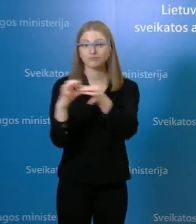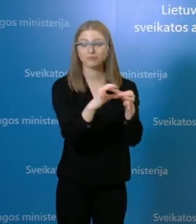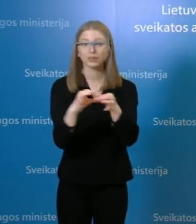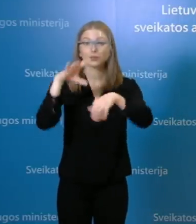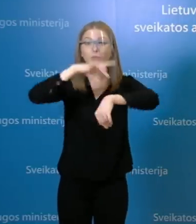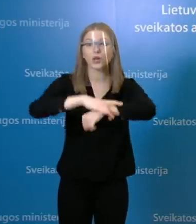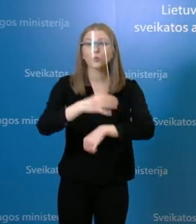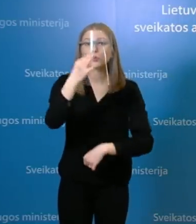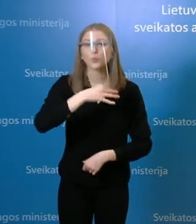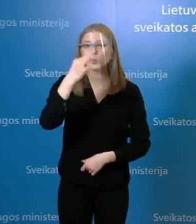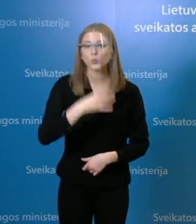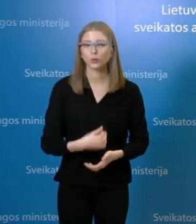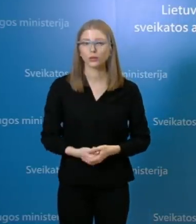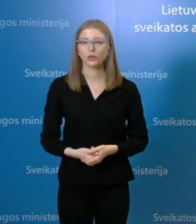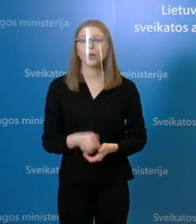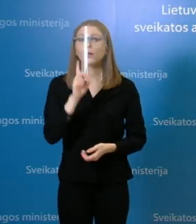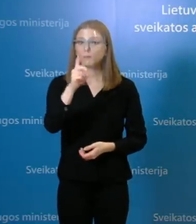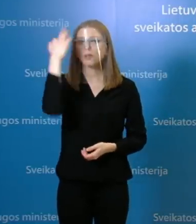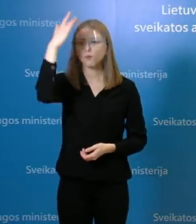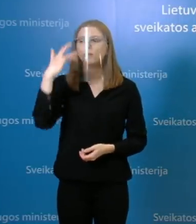hipotezė netmesta.